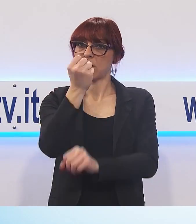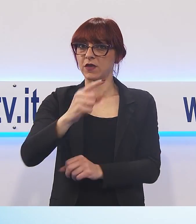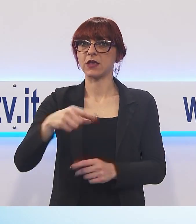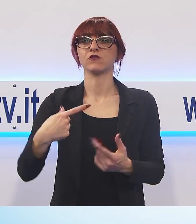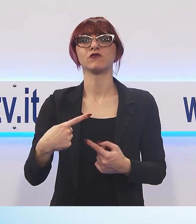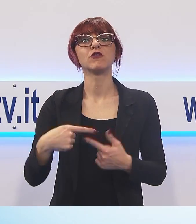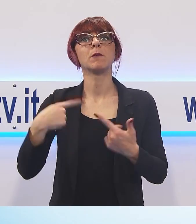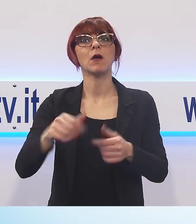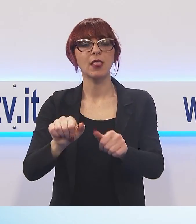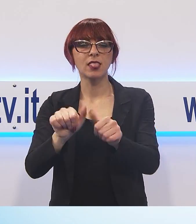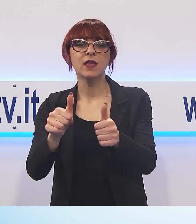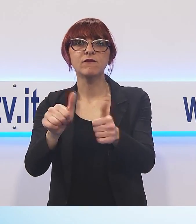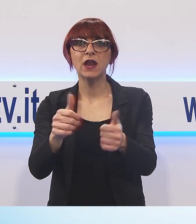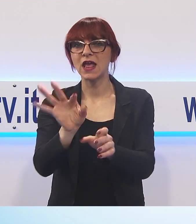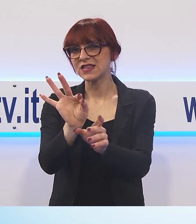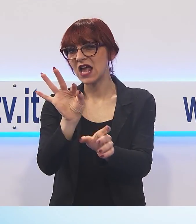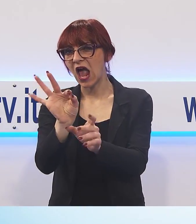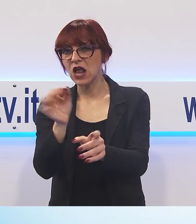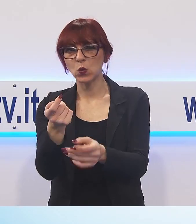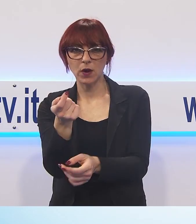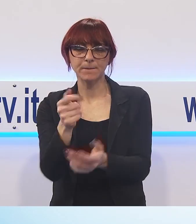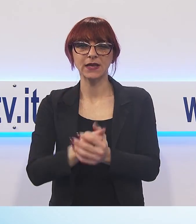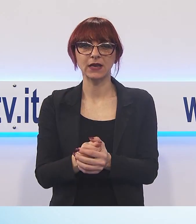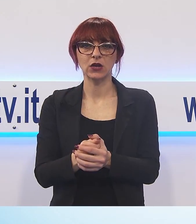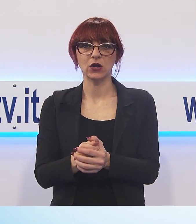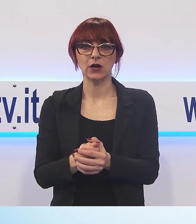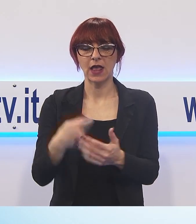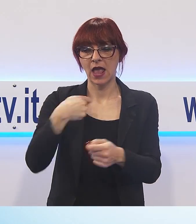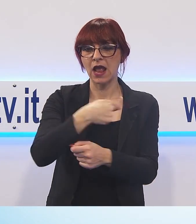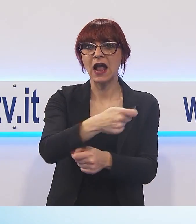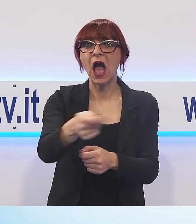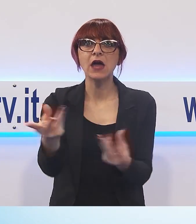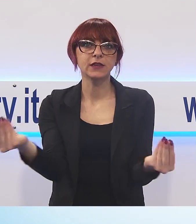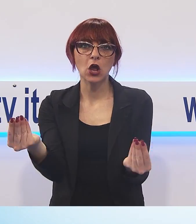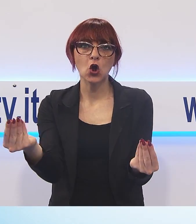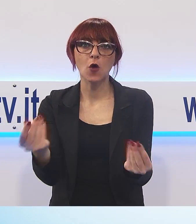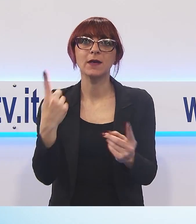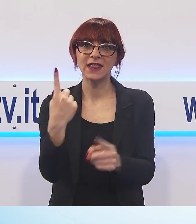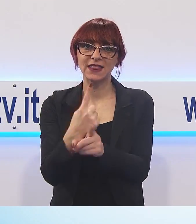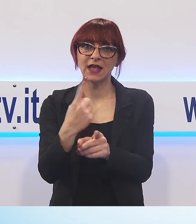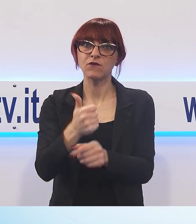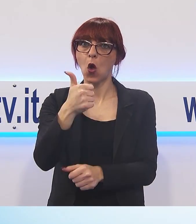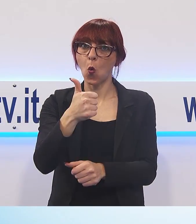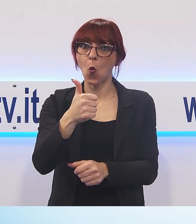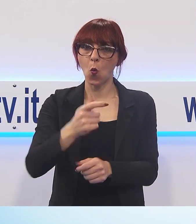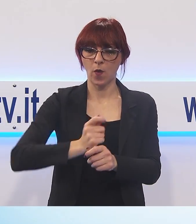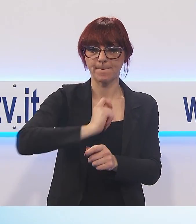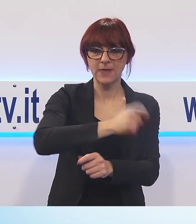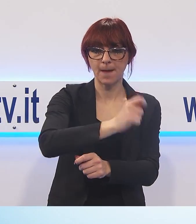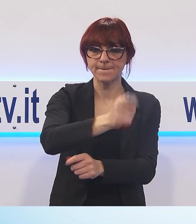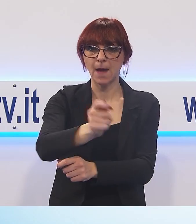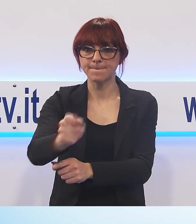piccole differenze che possono interessare gli appassionati, la distribuzione delle carte, che deve essere rigorosamente fatta con una carta alla volta a girare.